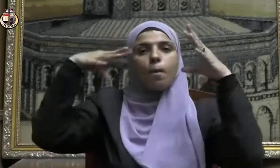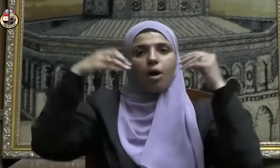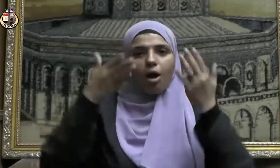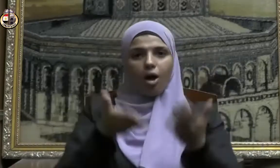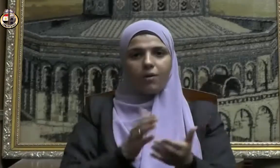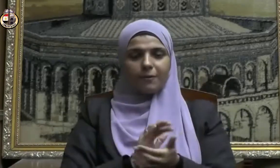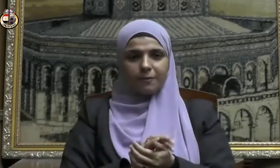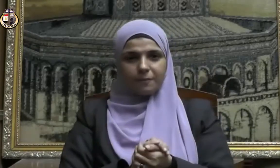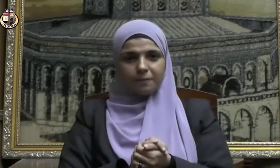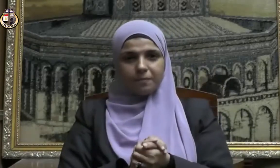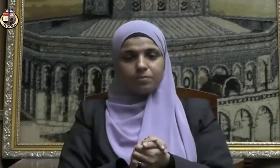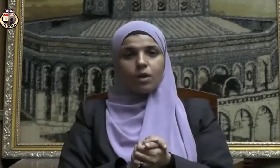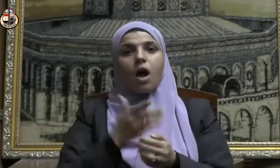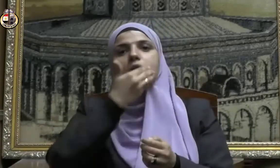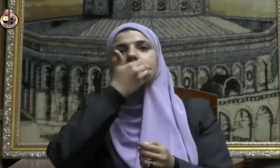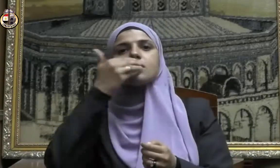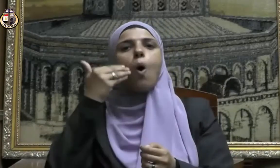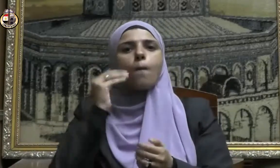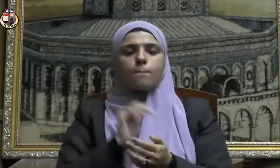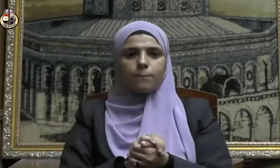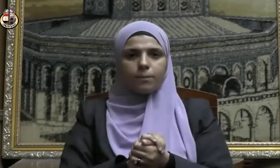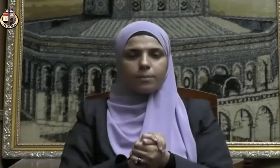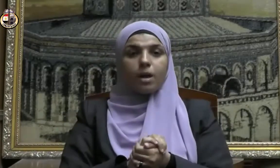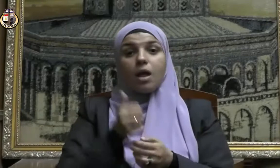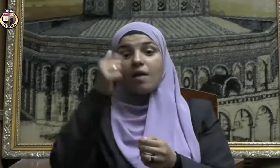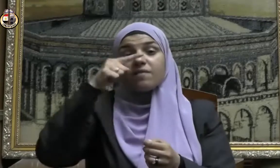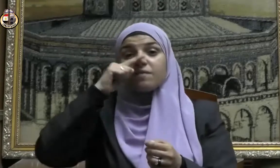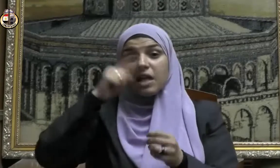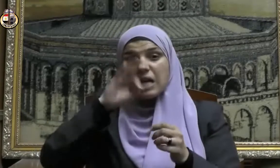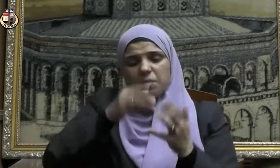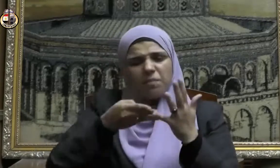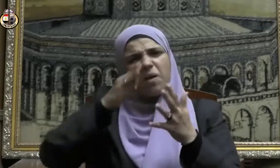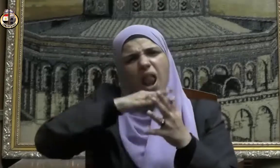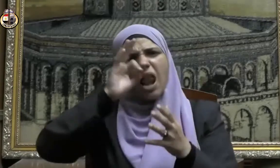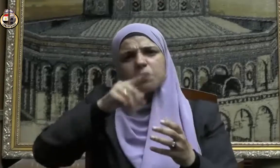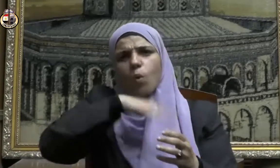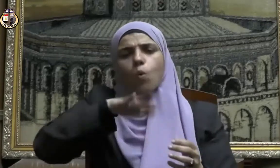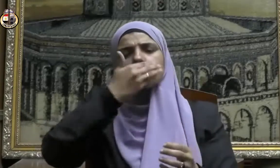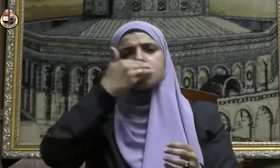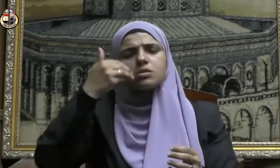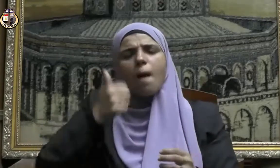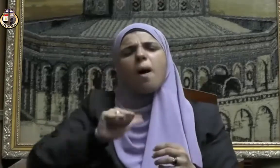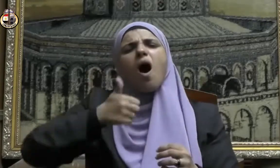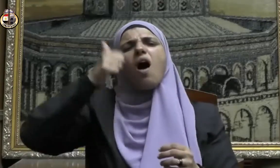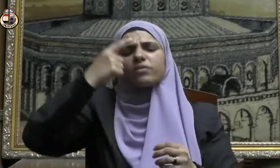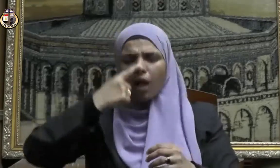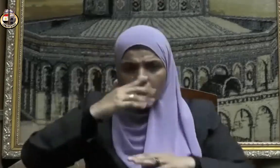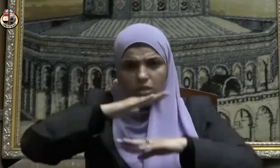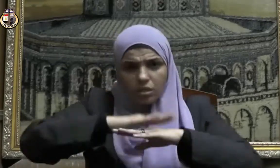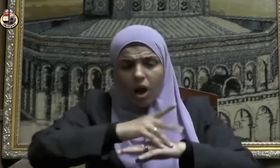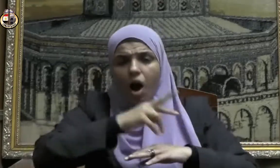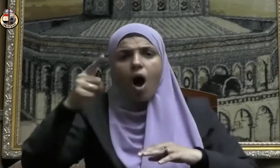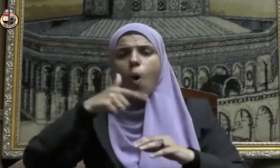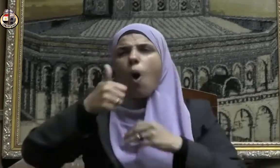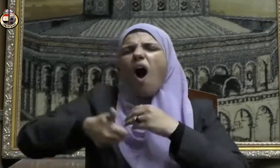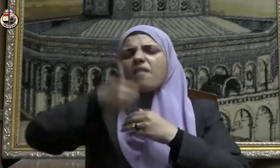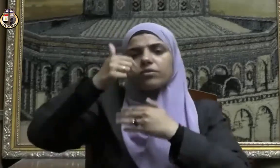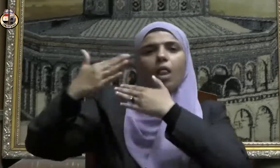المباركة الصوم فالصيام من أفضل الطاعات وأجل القربات